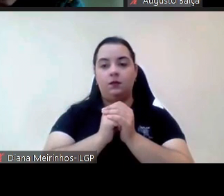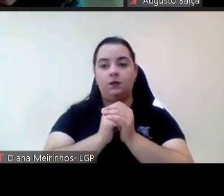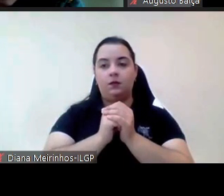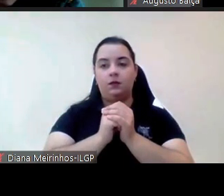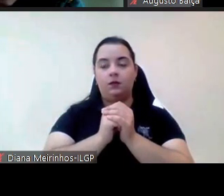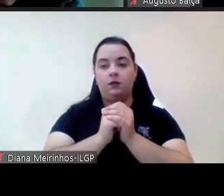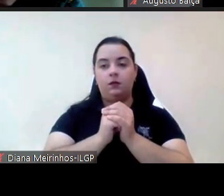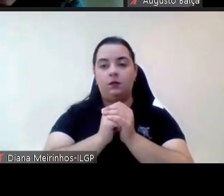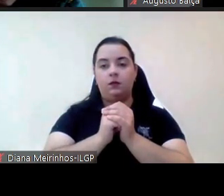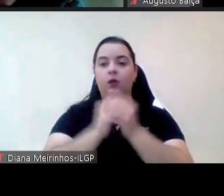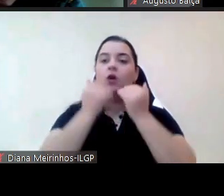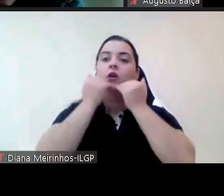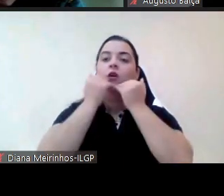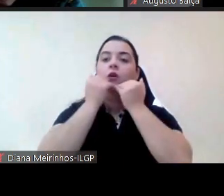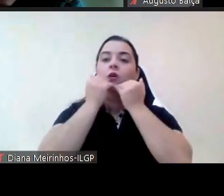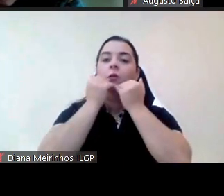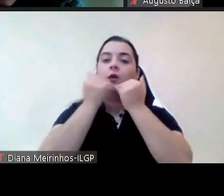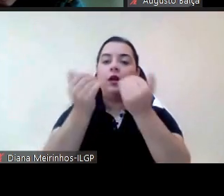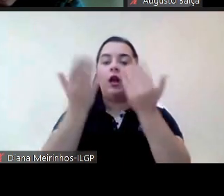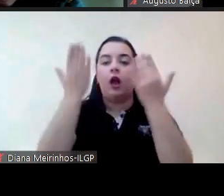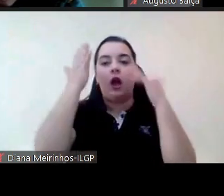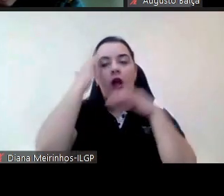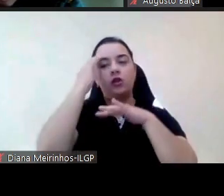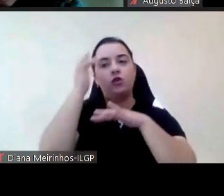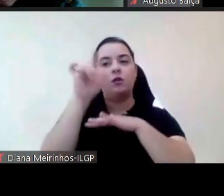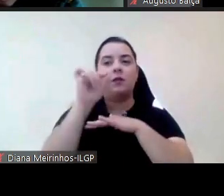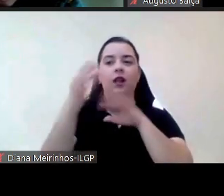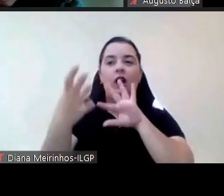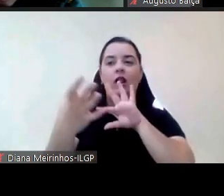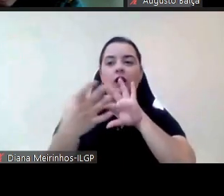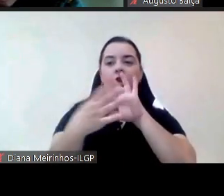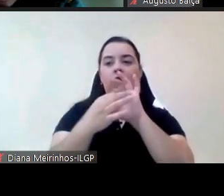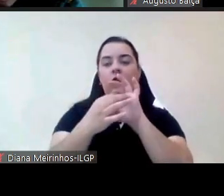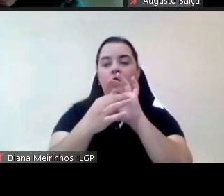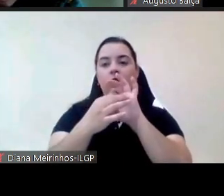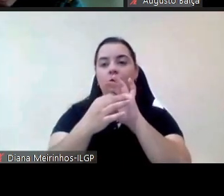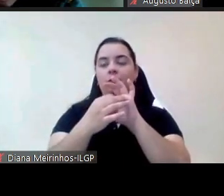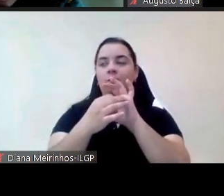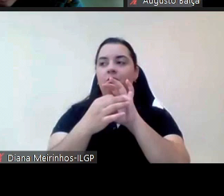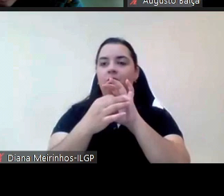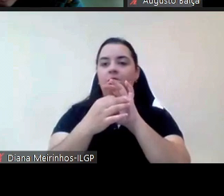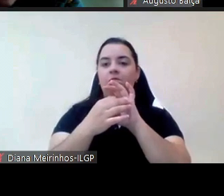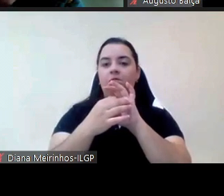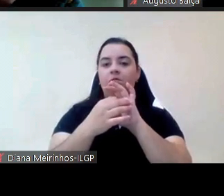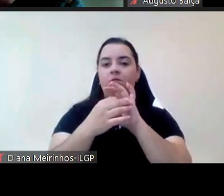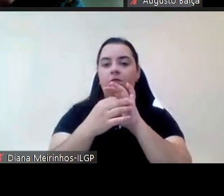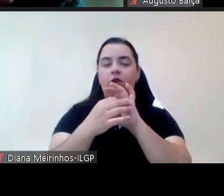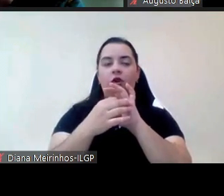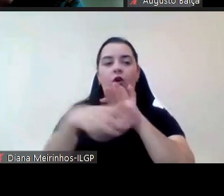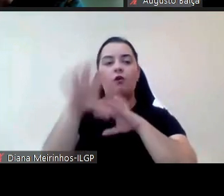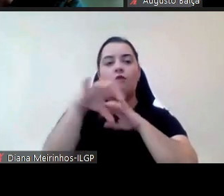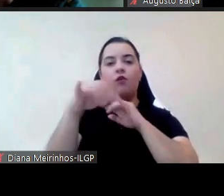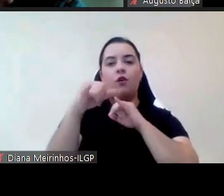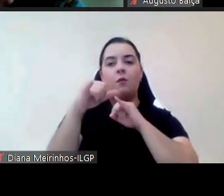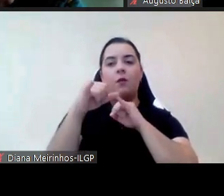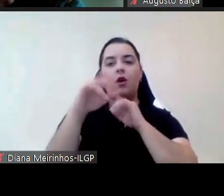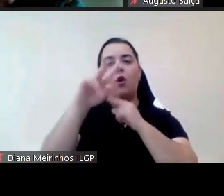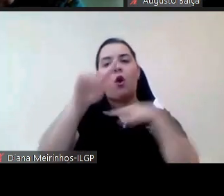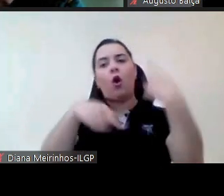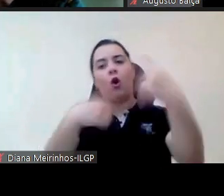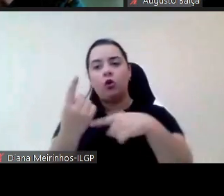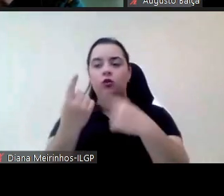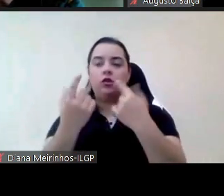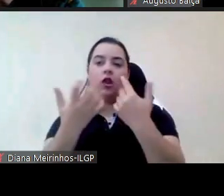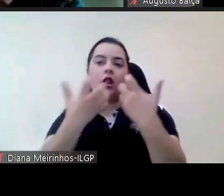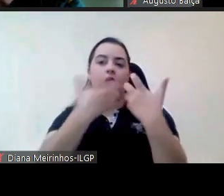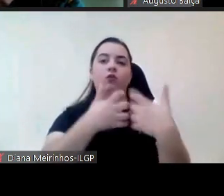Obrigada eu acho que a questão tinha que ver também no fundo é talvez um crescimento alternativo ou talvez a dúvida se